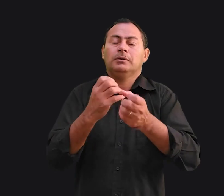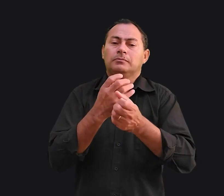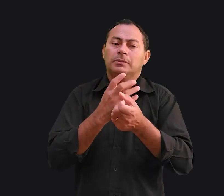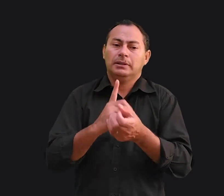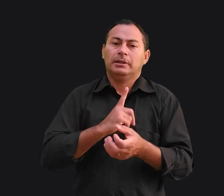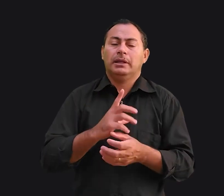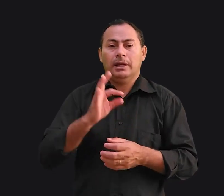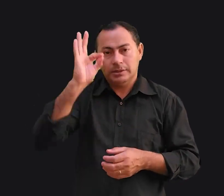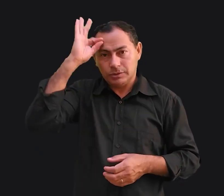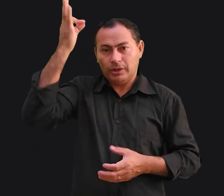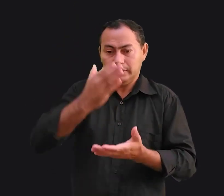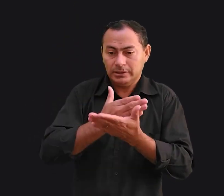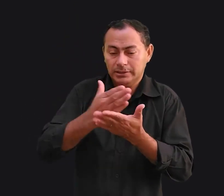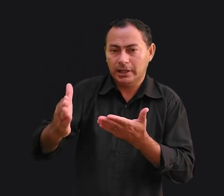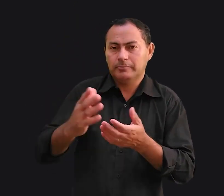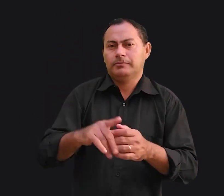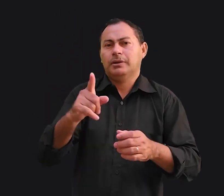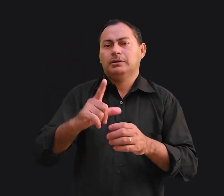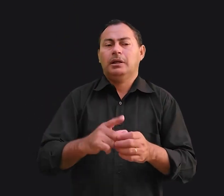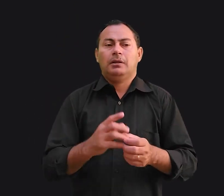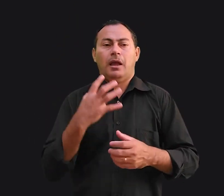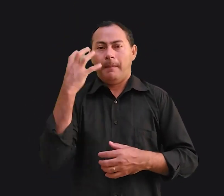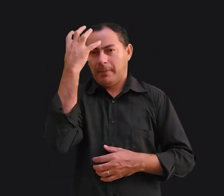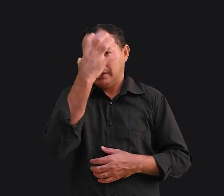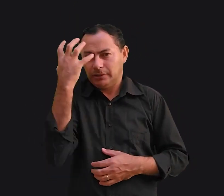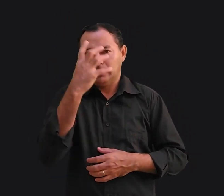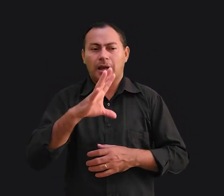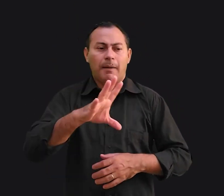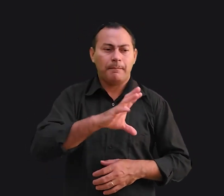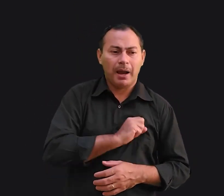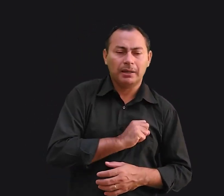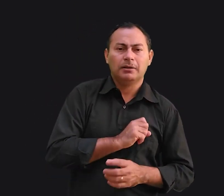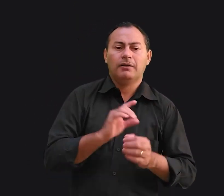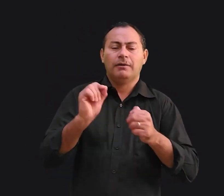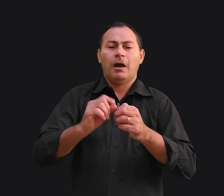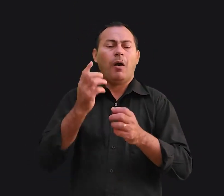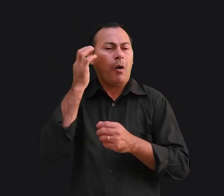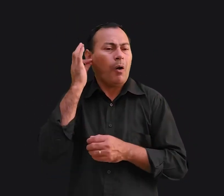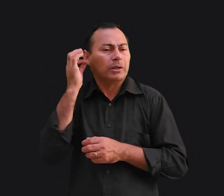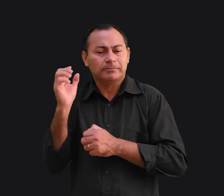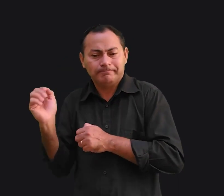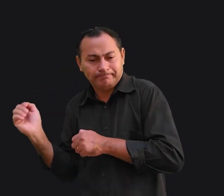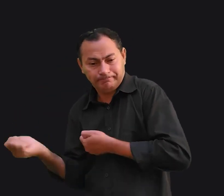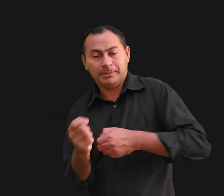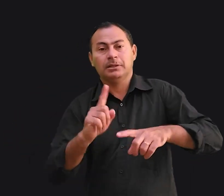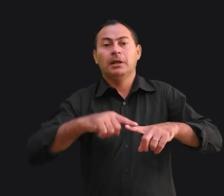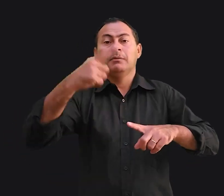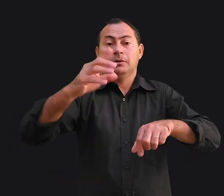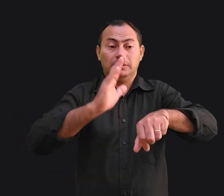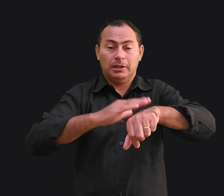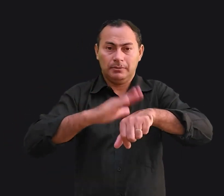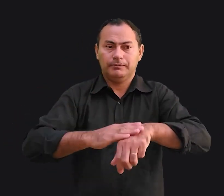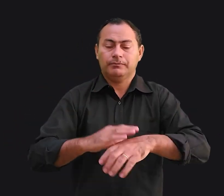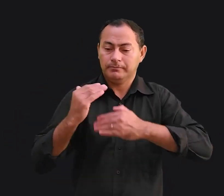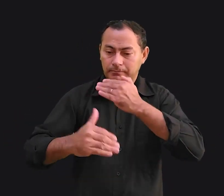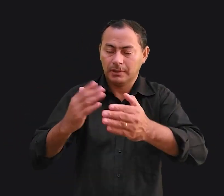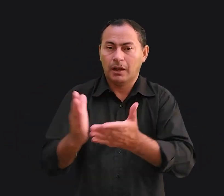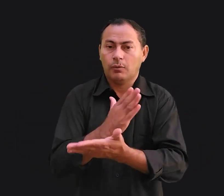contar com a sorte de iniciante. Você está apaixonado, amando e faz ótimas tacadas. Mas depois de um tempo, desenvolve alguns